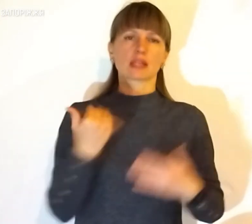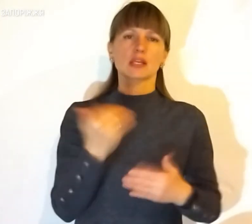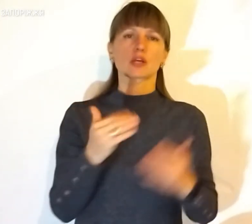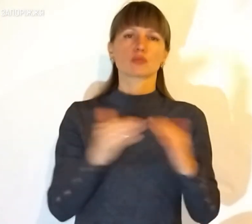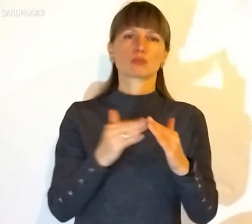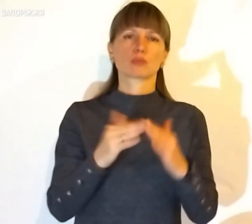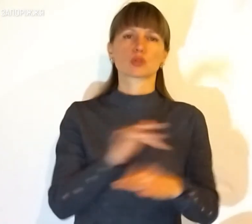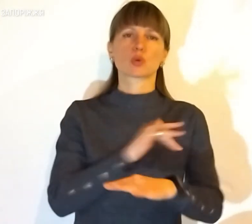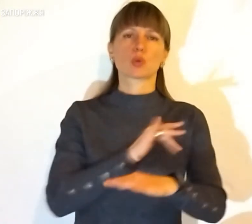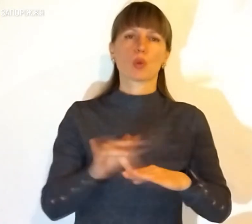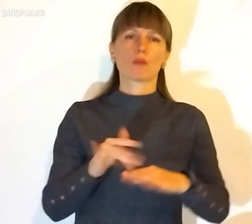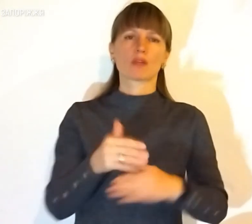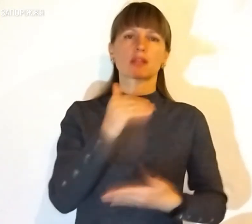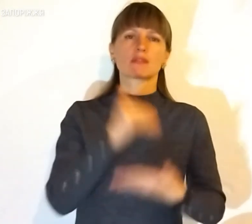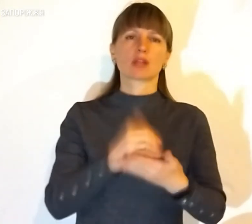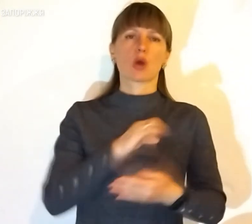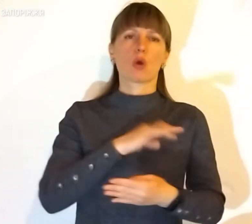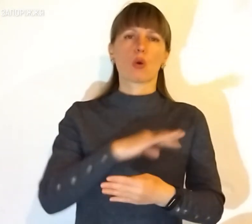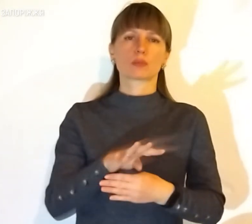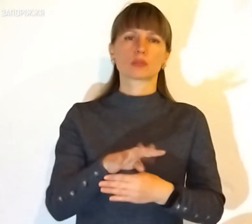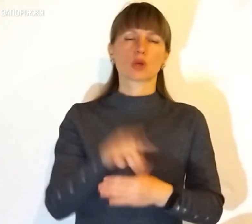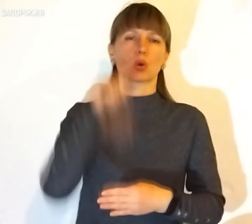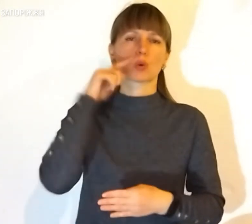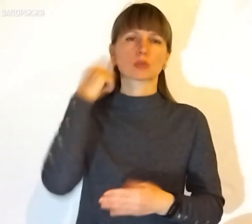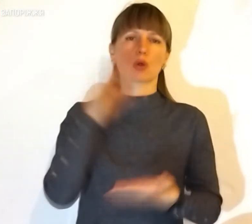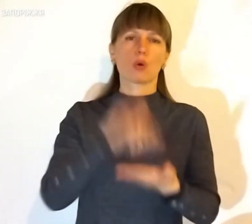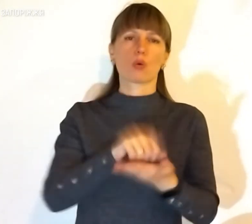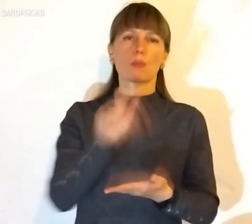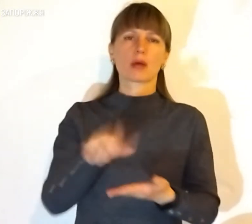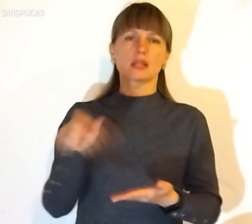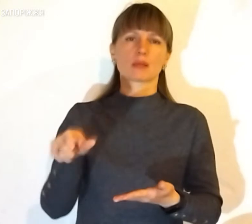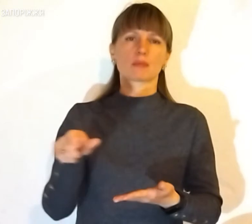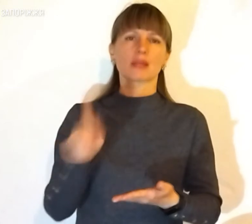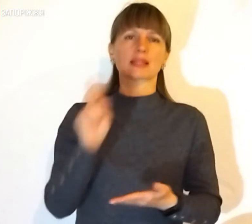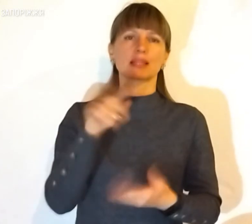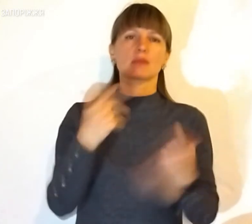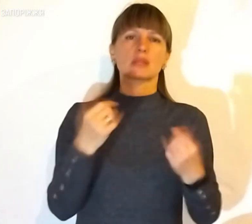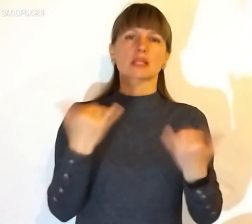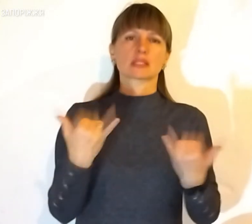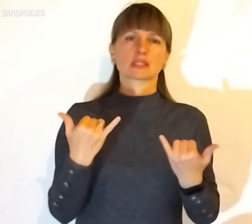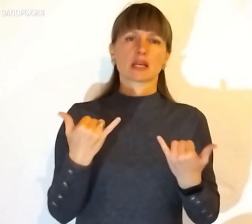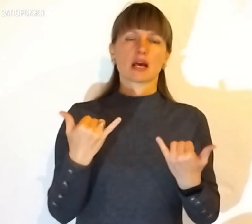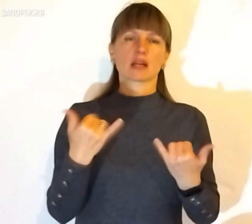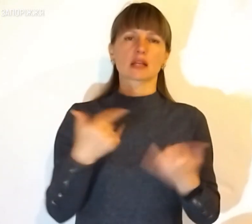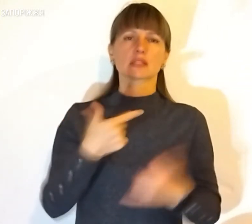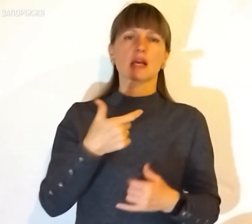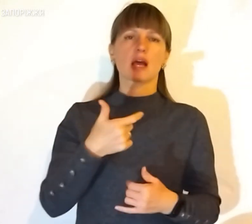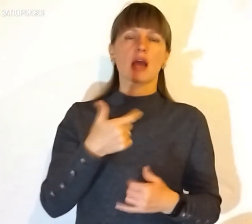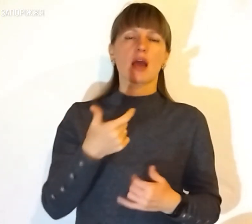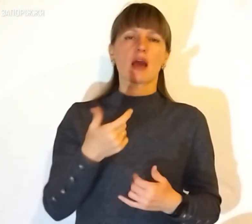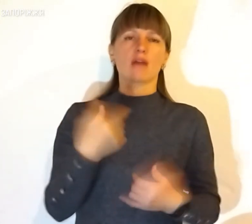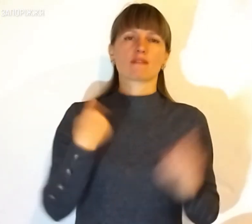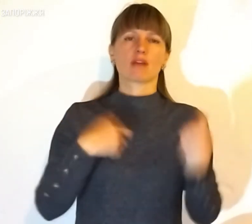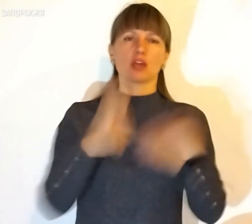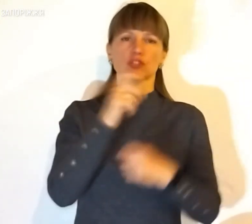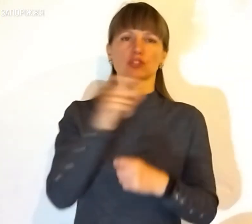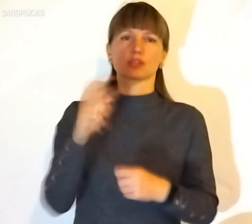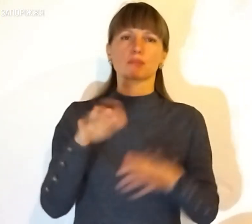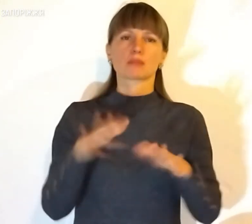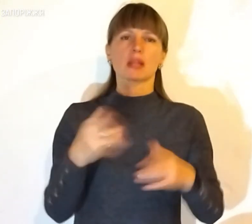будинки зруйновані внаслідок обстрілу російськими окупантами. Там, де зараз гардероб, місце для видачі їжі. А